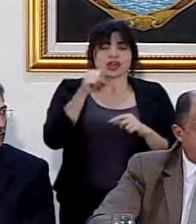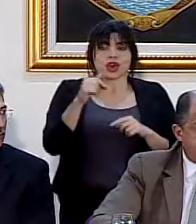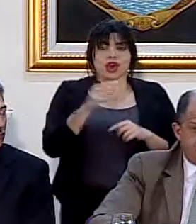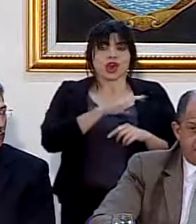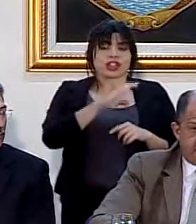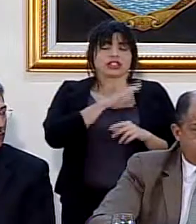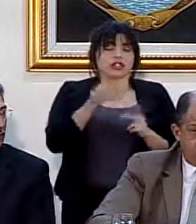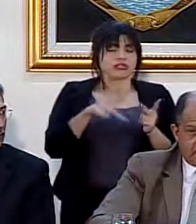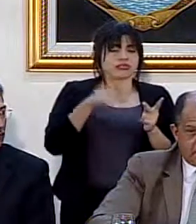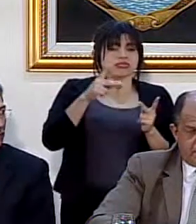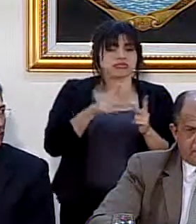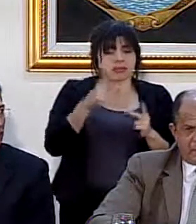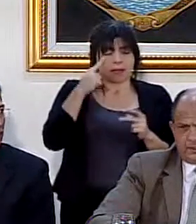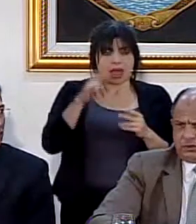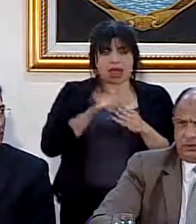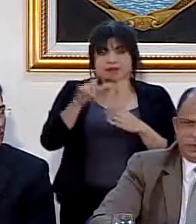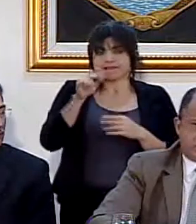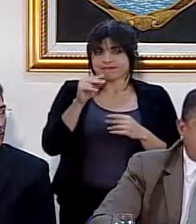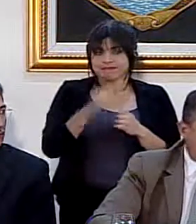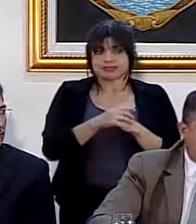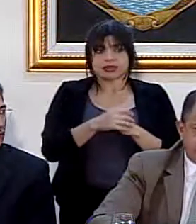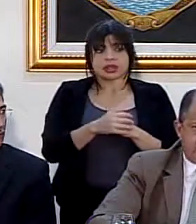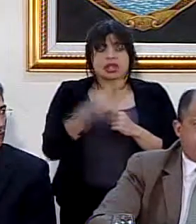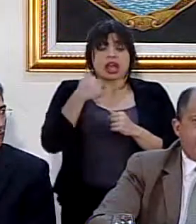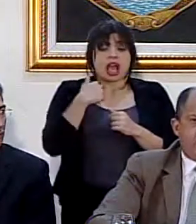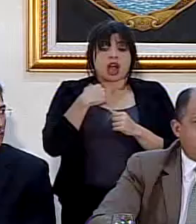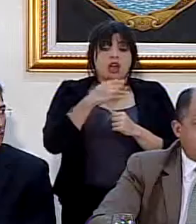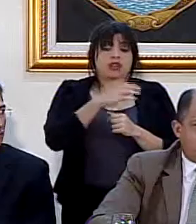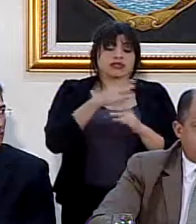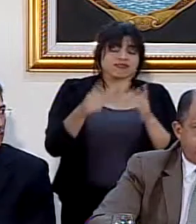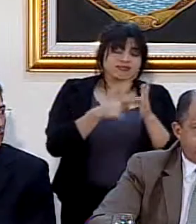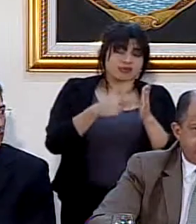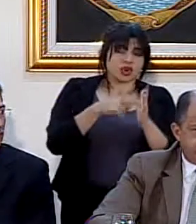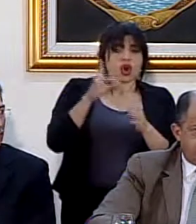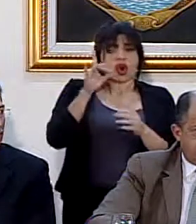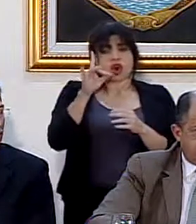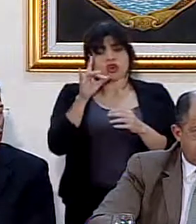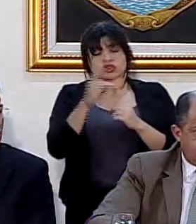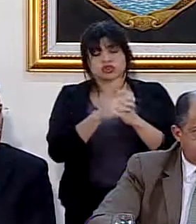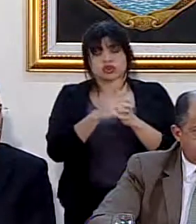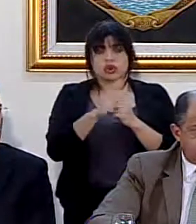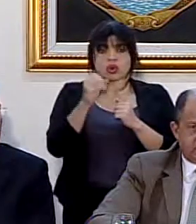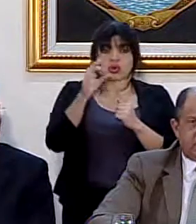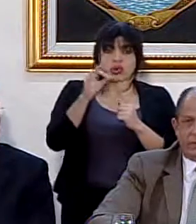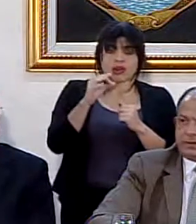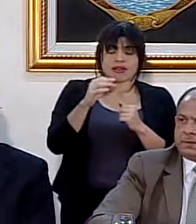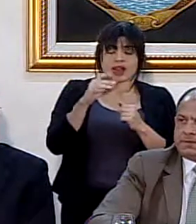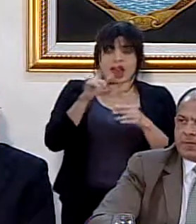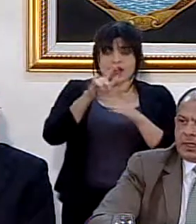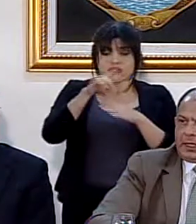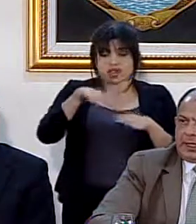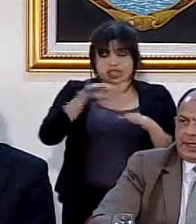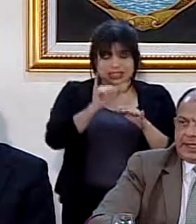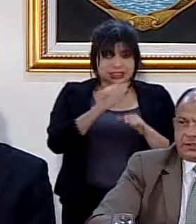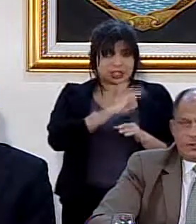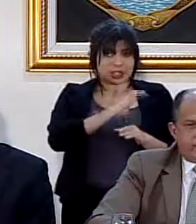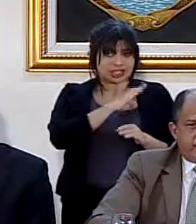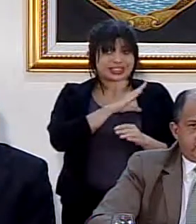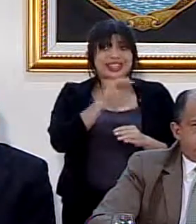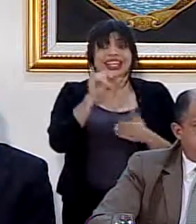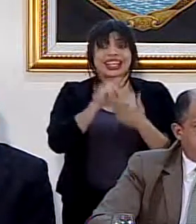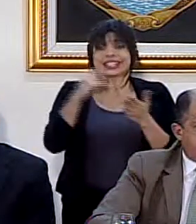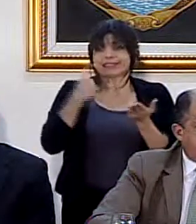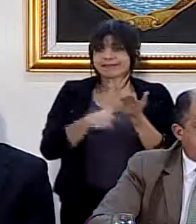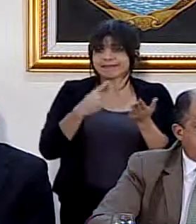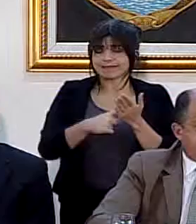condiciones para volar. Tenemos en estos momentos cerca de ocho aeronaves Cessna que están en esas condiciones. Y este es un